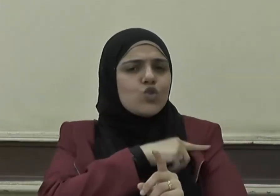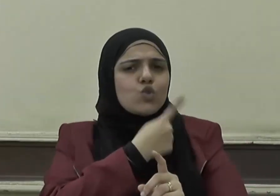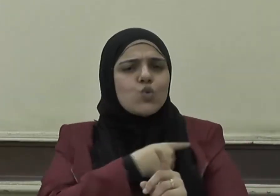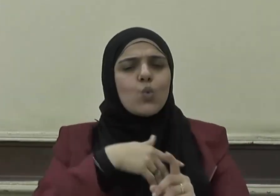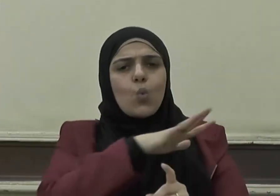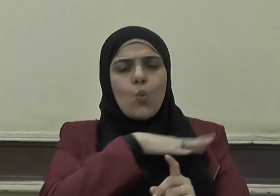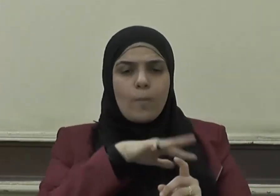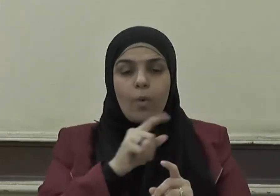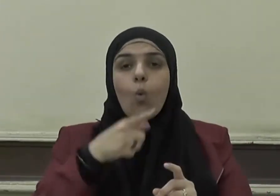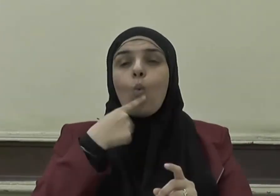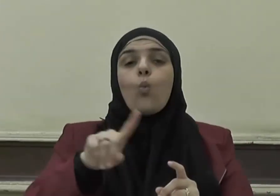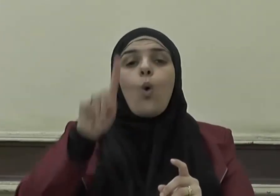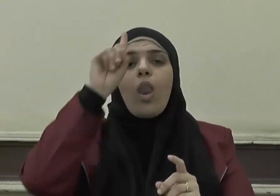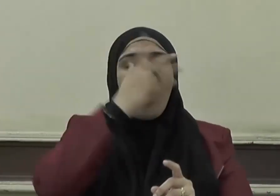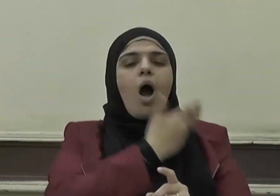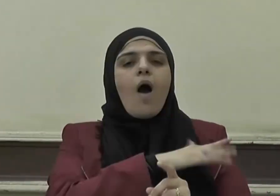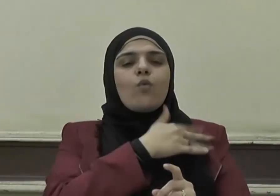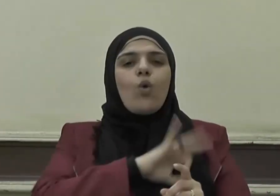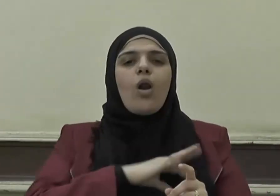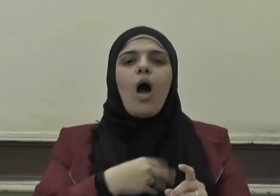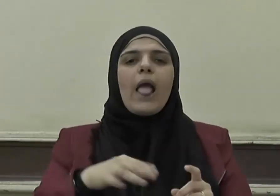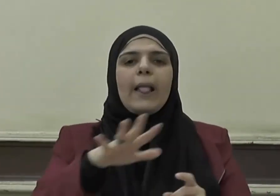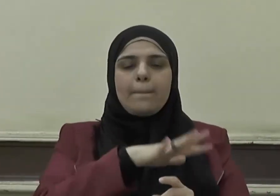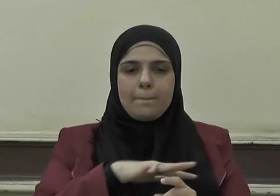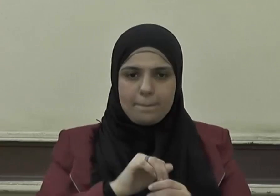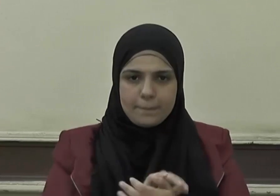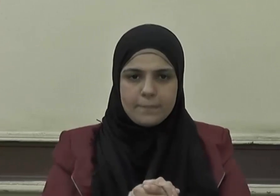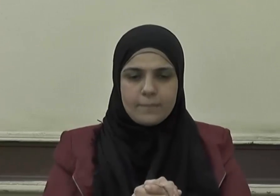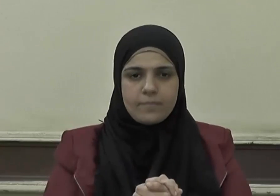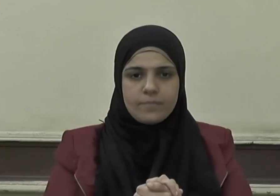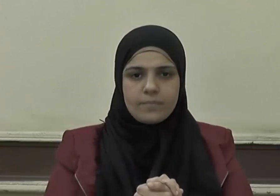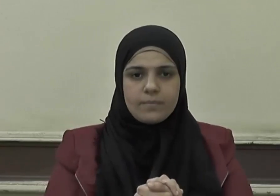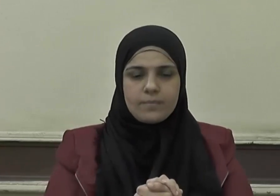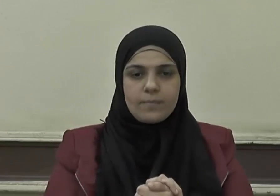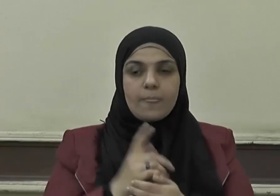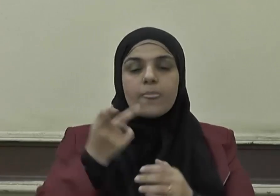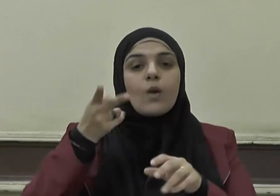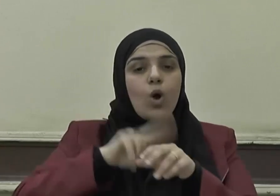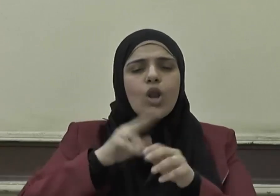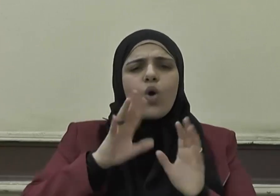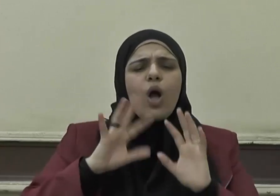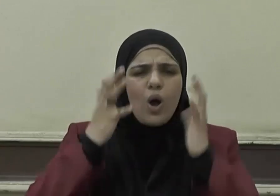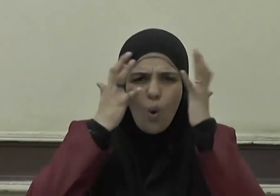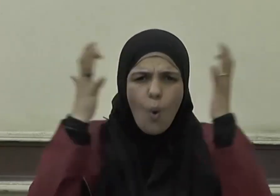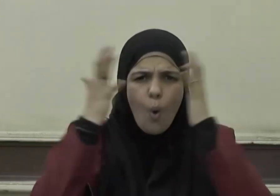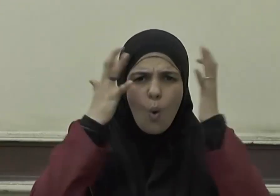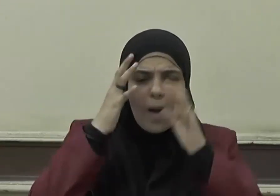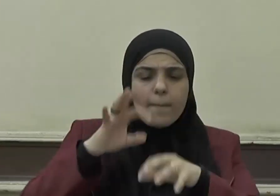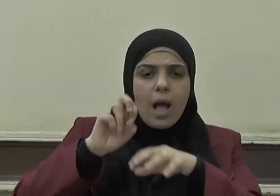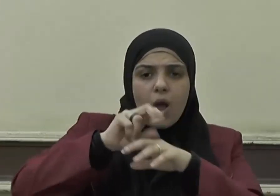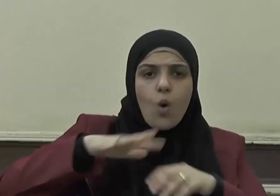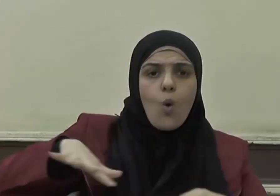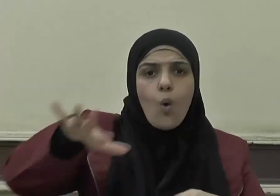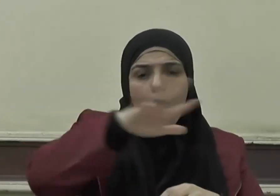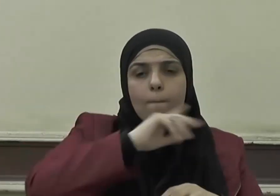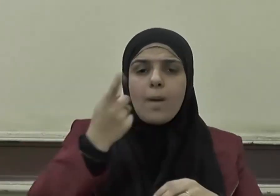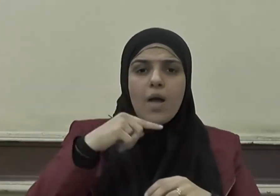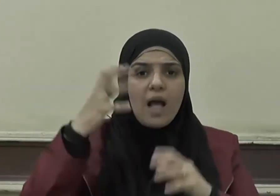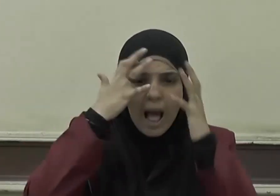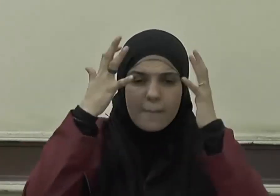والله غفور رحيم وقد أجمع علماء الأمة وفقهاؤها على